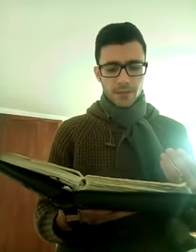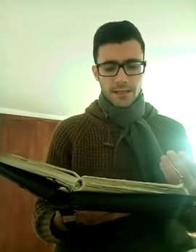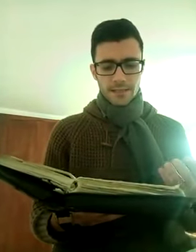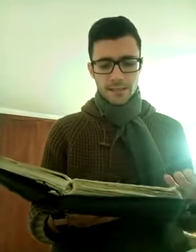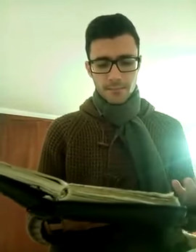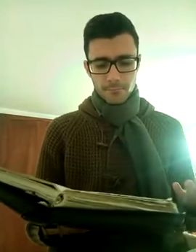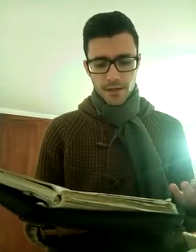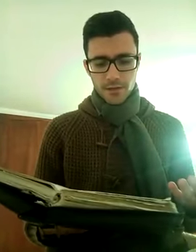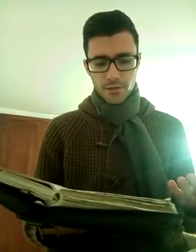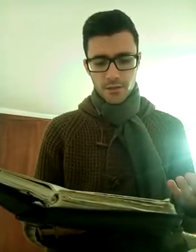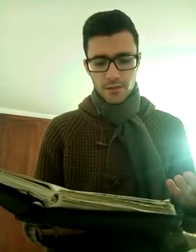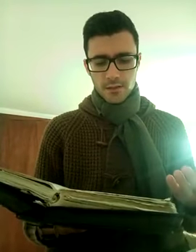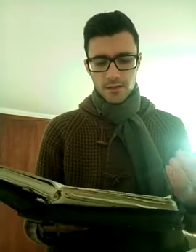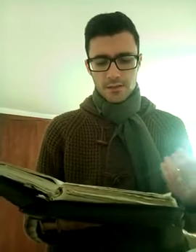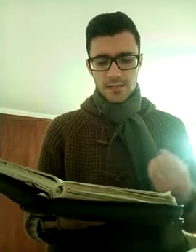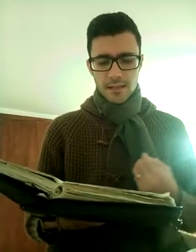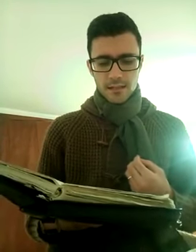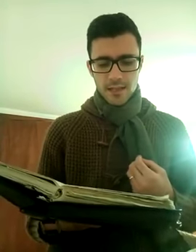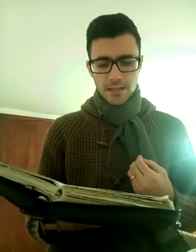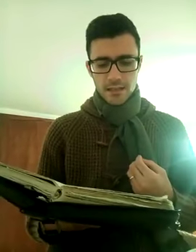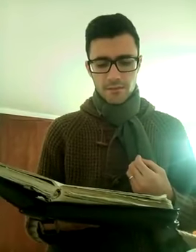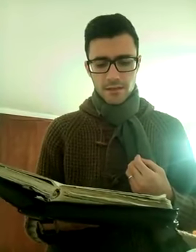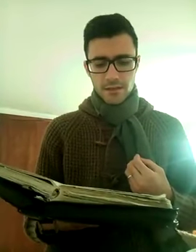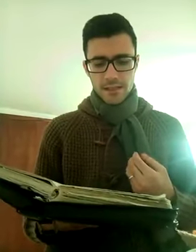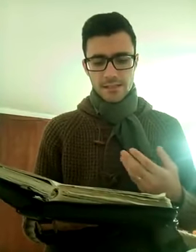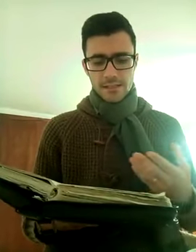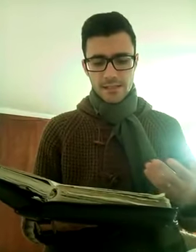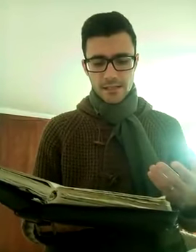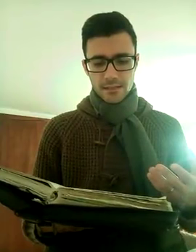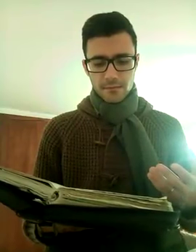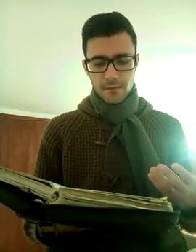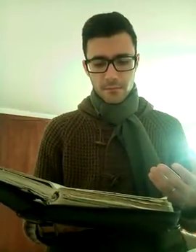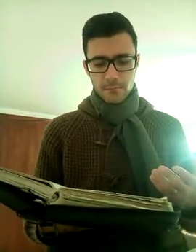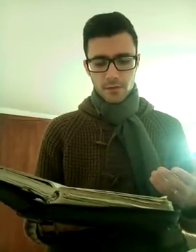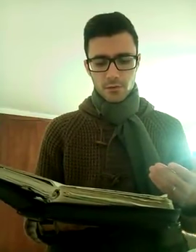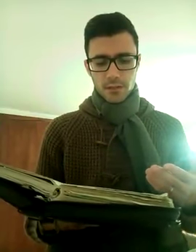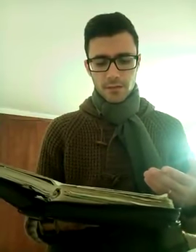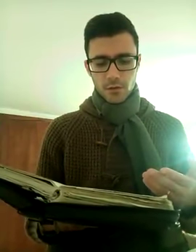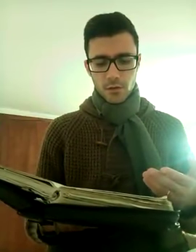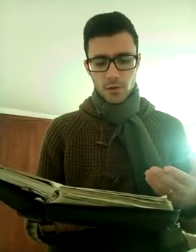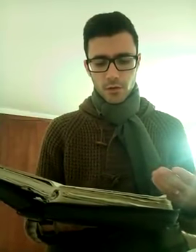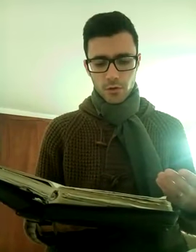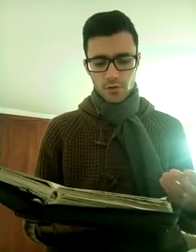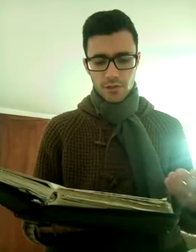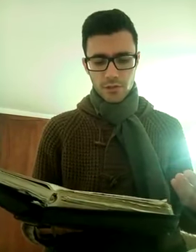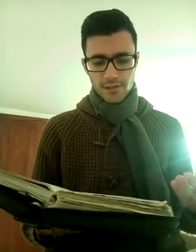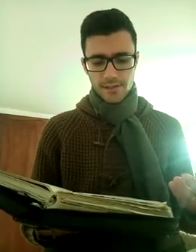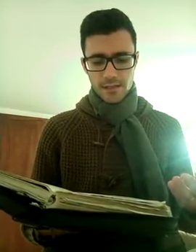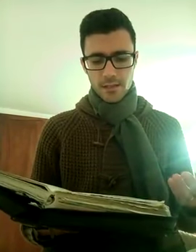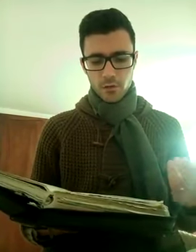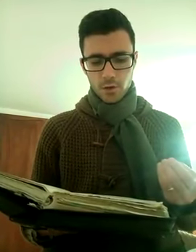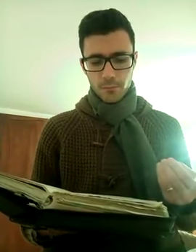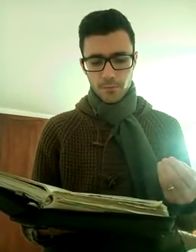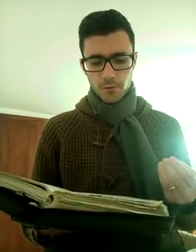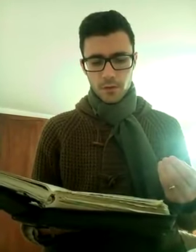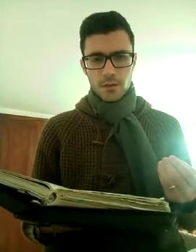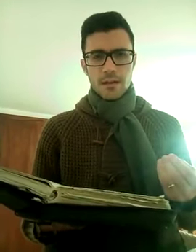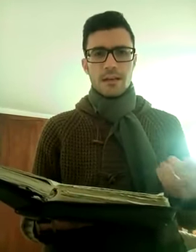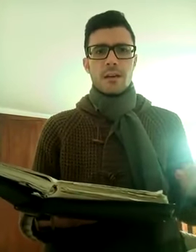andate in pace, scaldatevi e saziatevi, ma non date loro le cose necessarie al corpo, a che